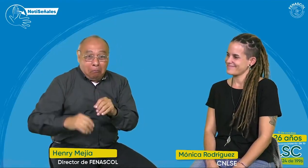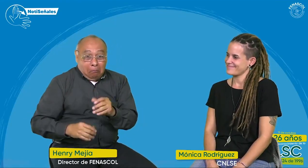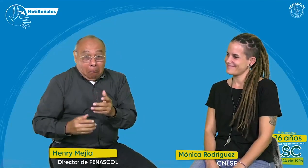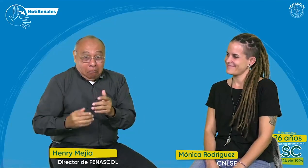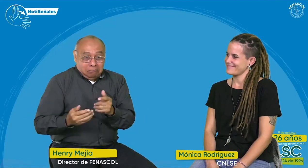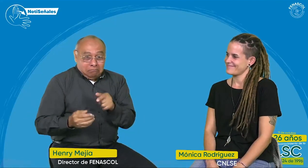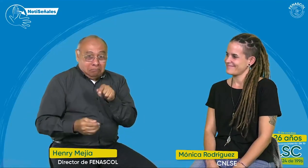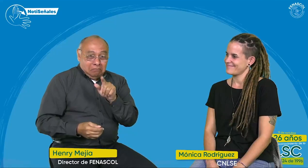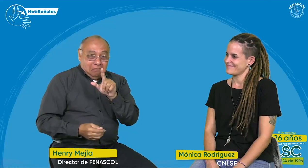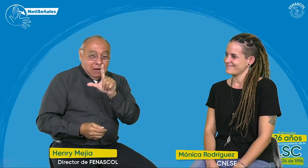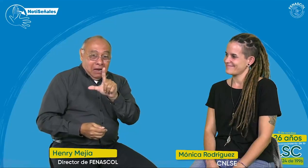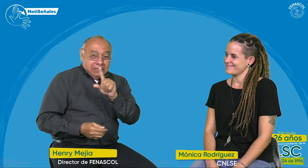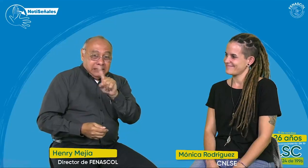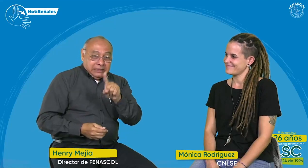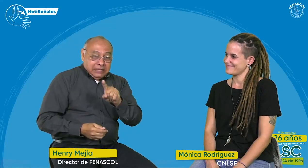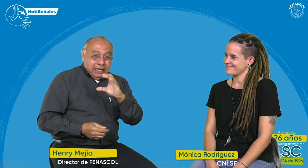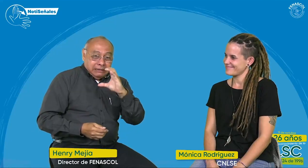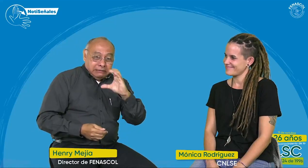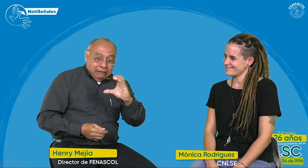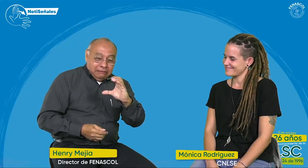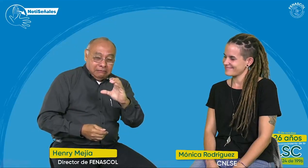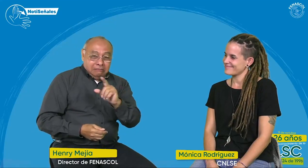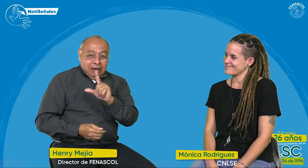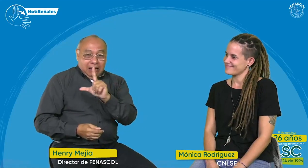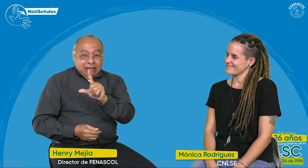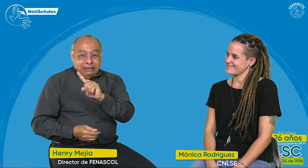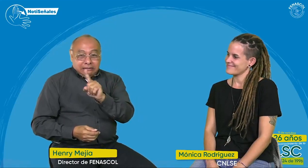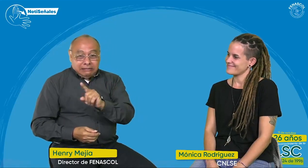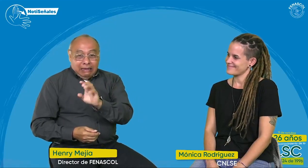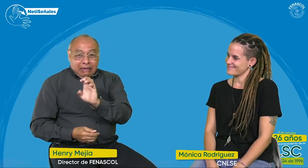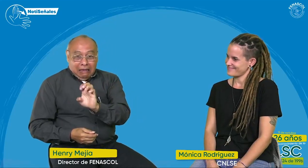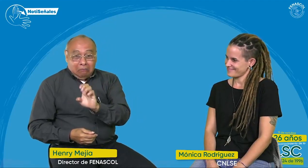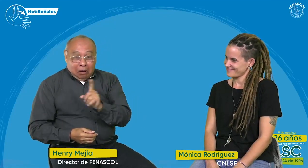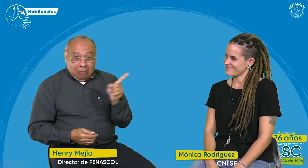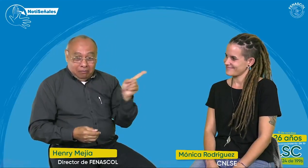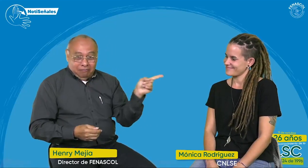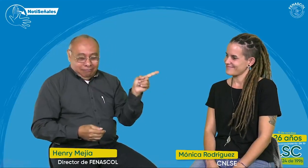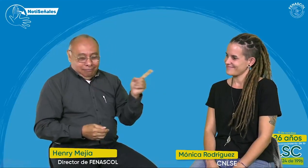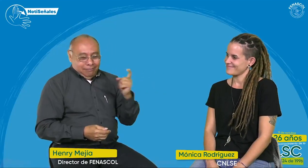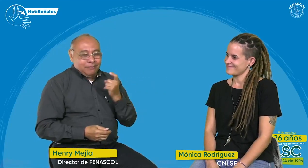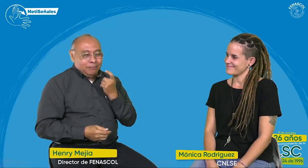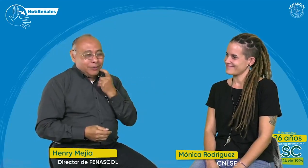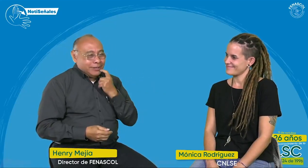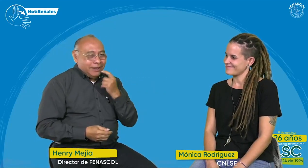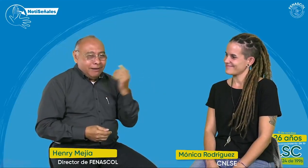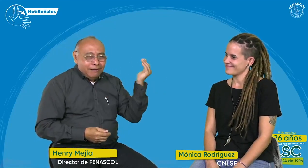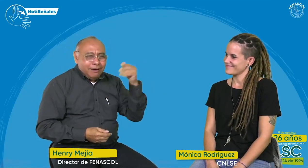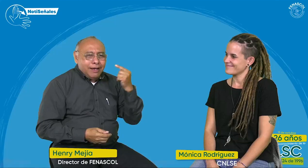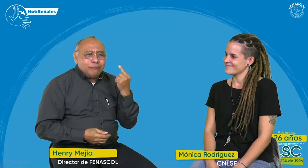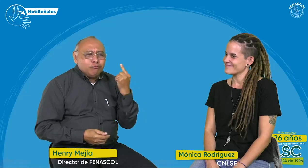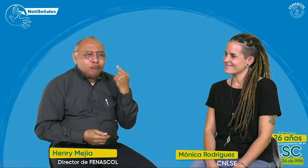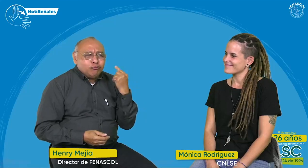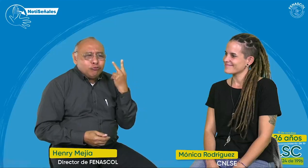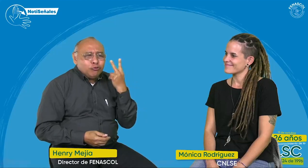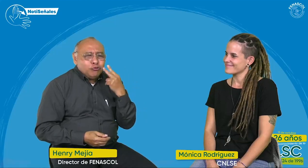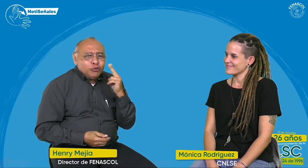verlo directamente en lengua de signos española. Que nos digan cuál de las dos prefieren, LSC, LSE.